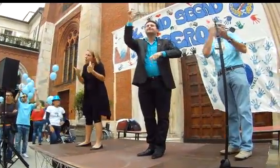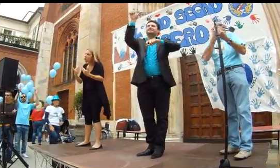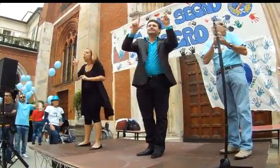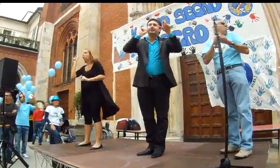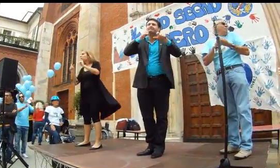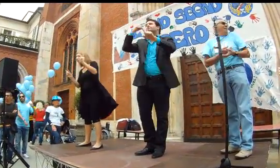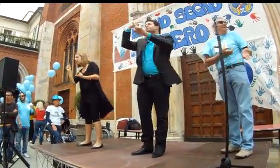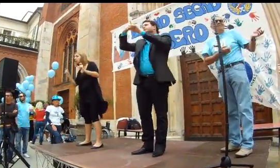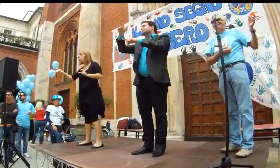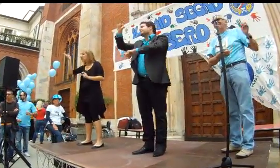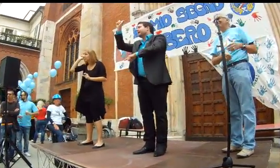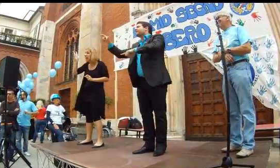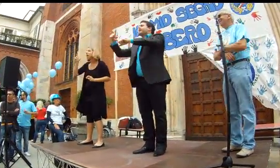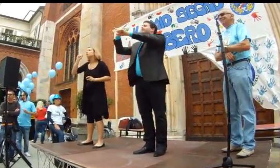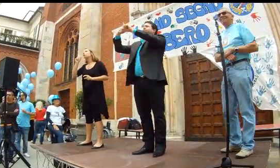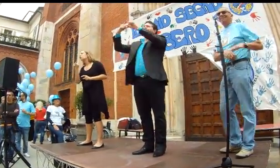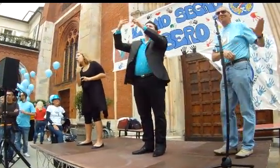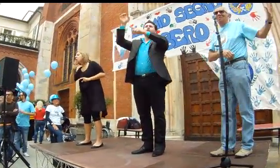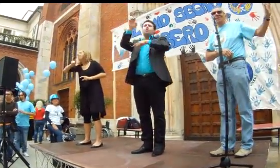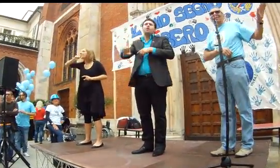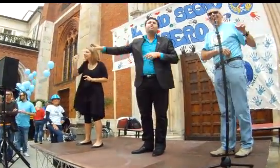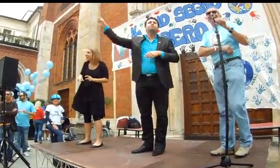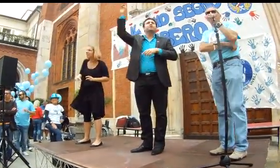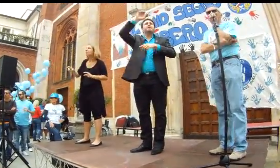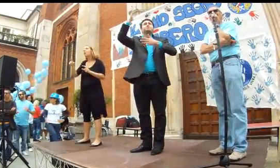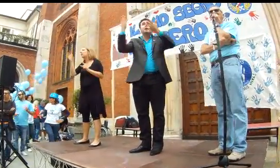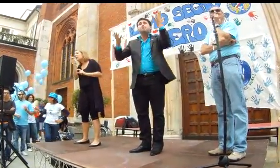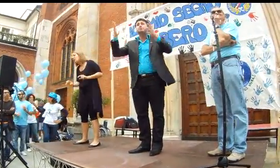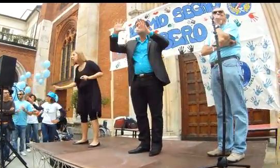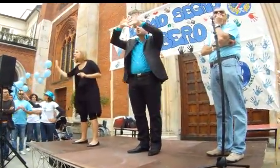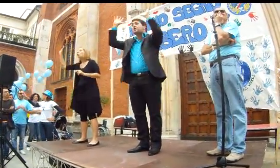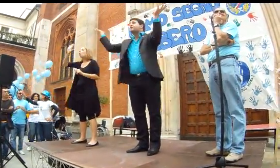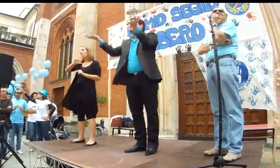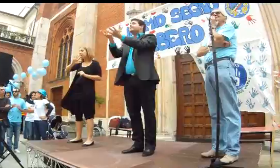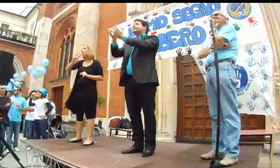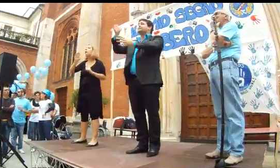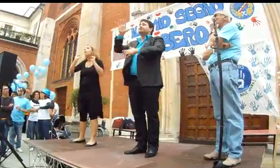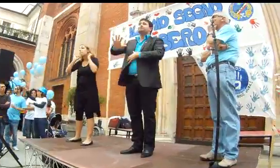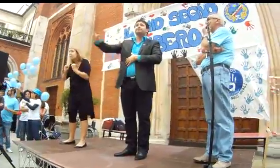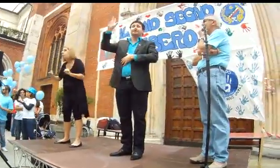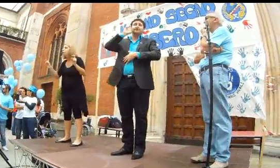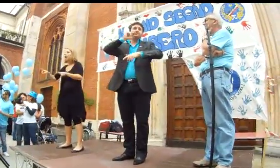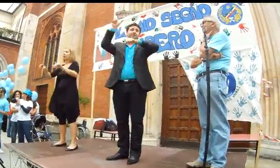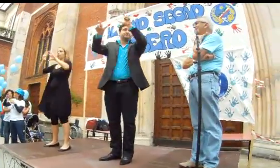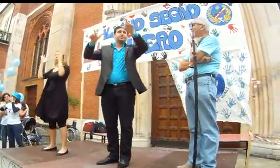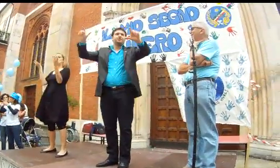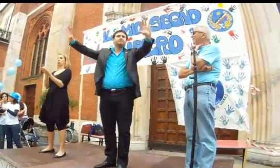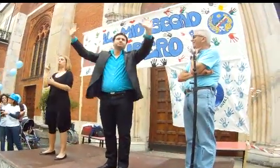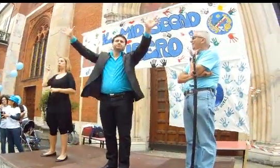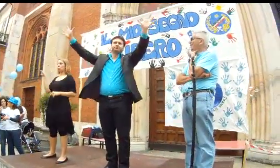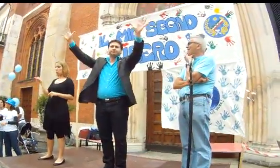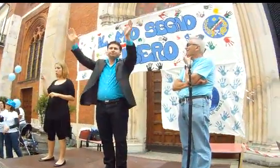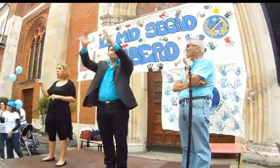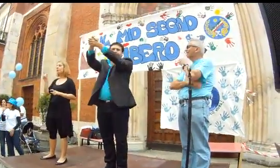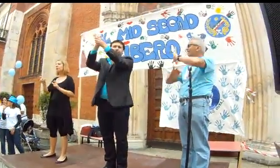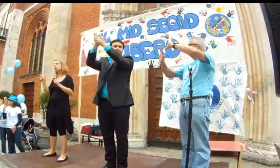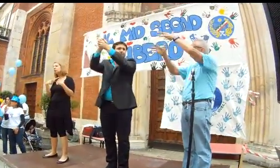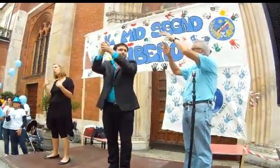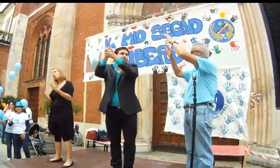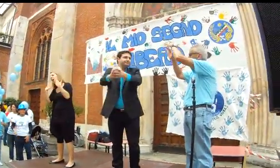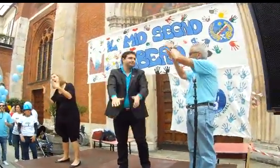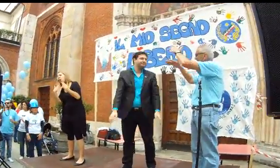benvenuto Grazie, grazie e auguri ai sordi francesi, italiani, europei e anche